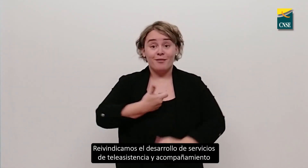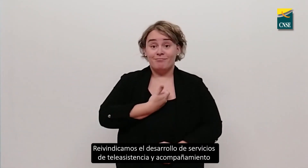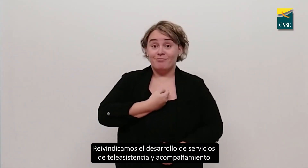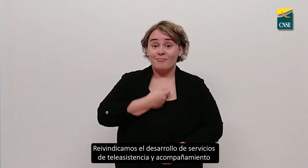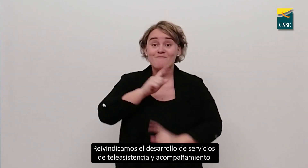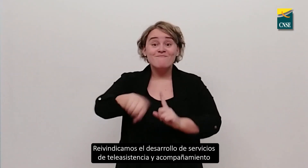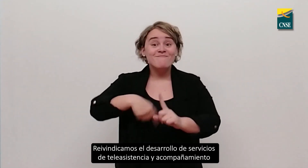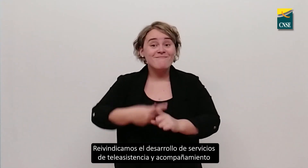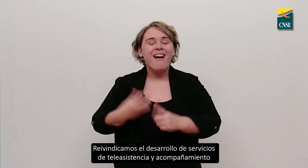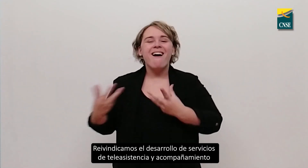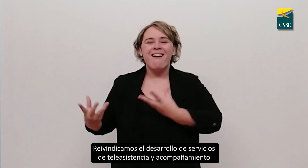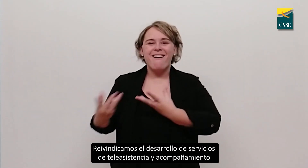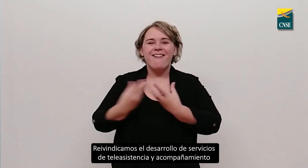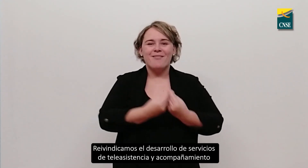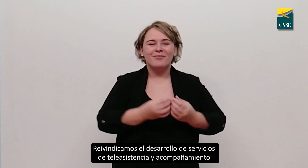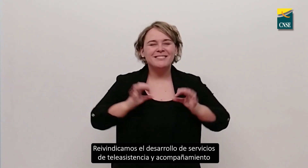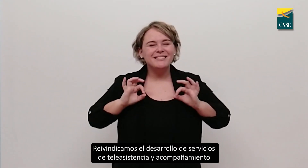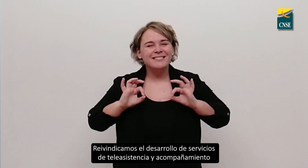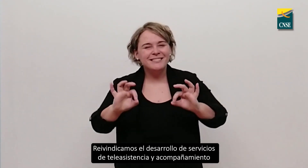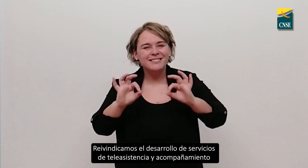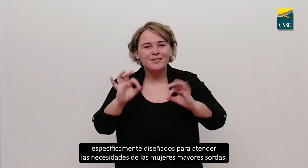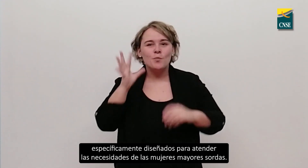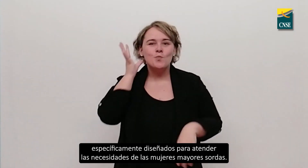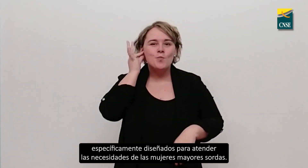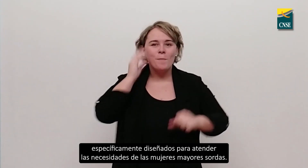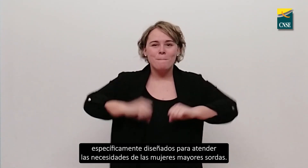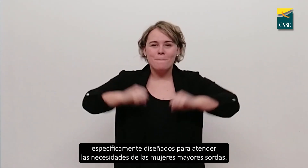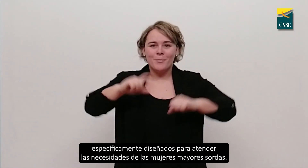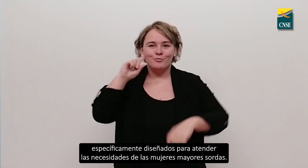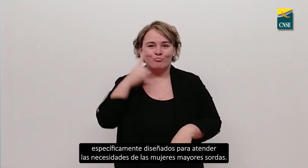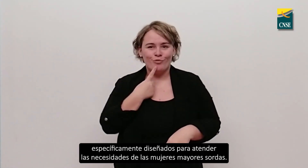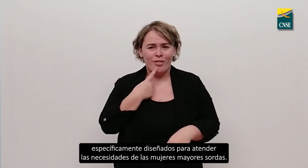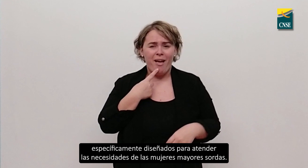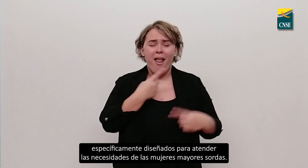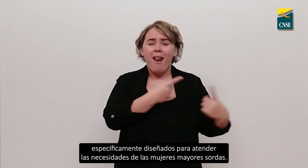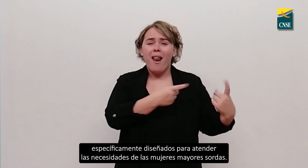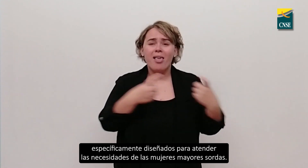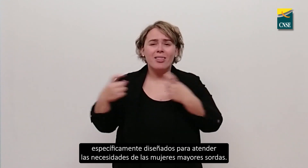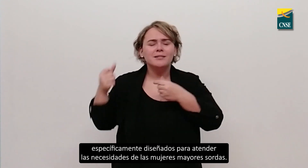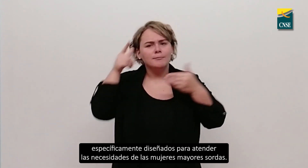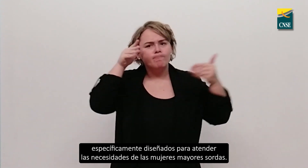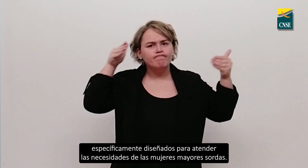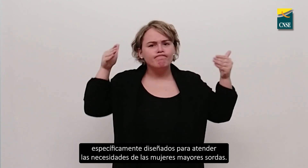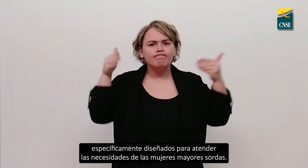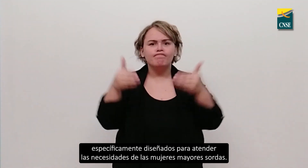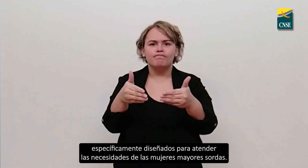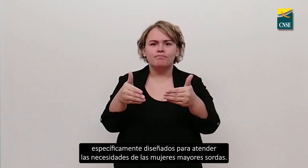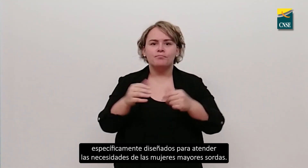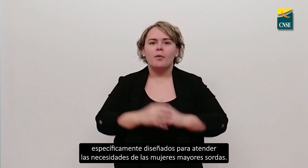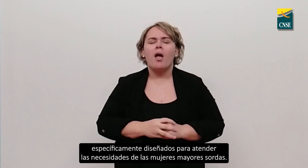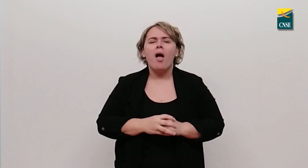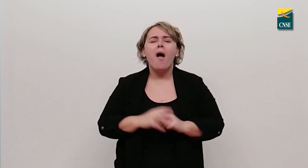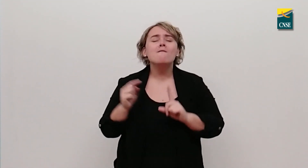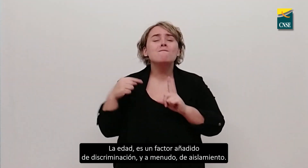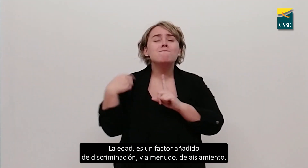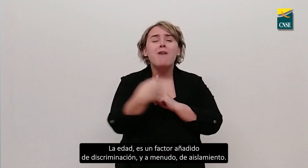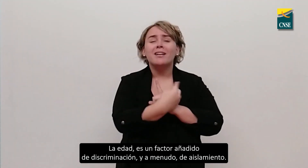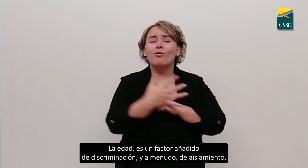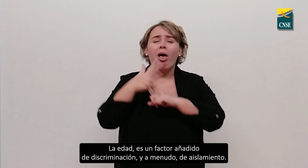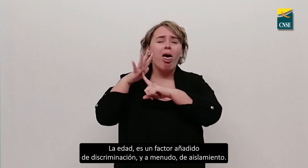Reivindicamos el derecho de servicios de teleasistencia y acompañamiento específicamente diseñados para atender las necesidades de las mujeres mayores sordas. La edad